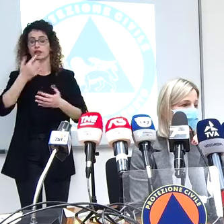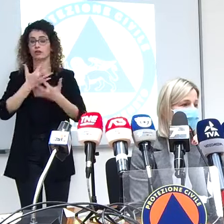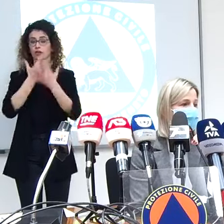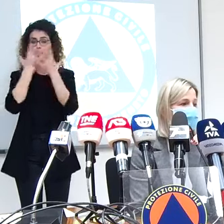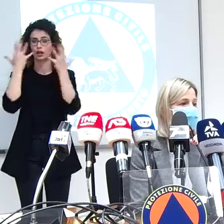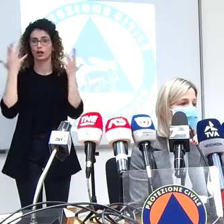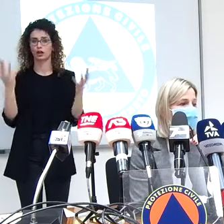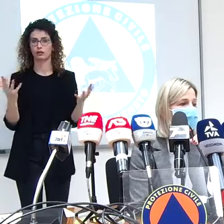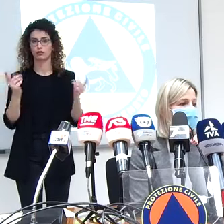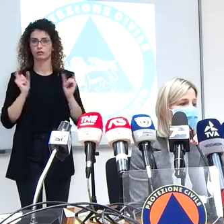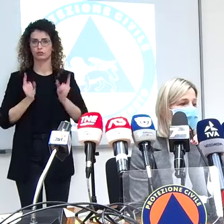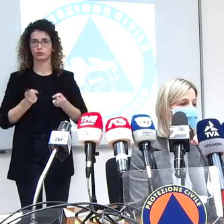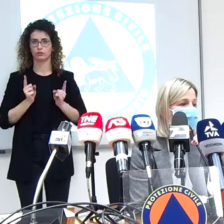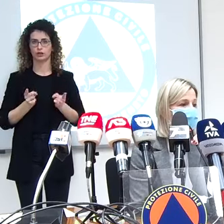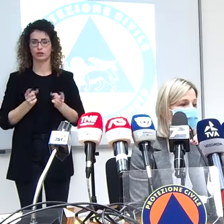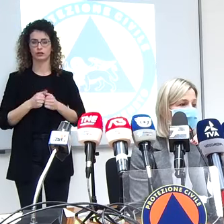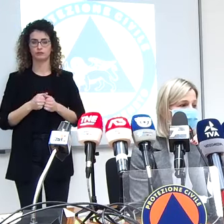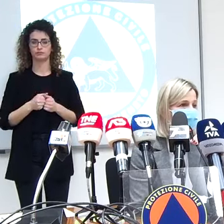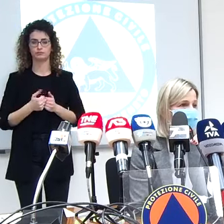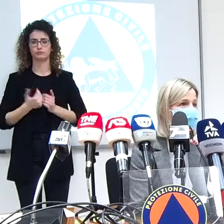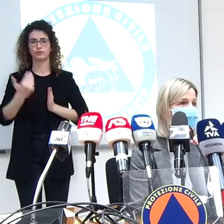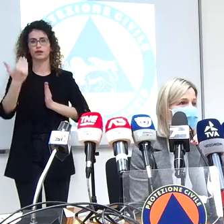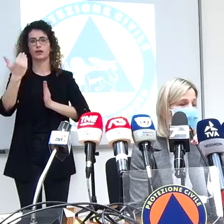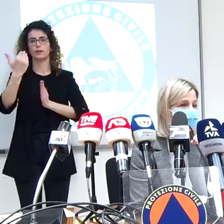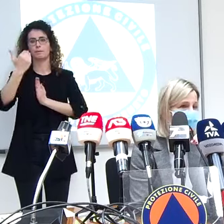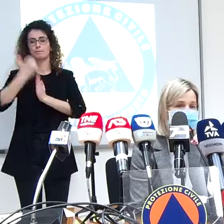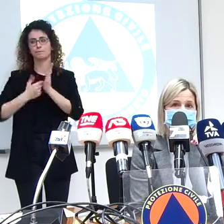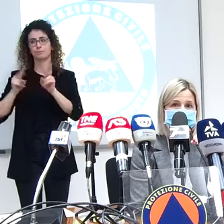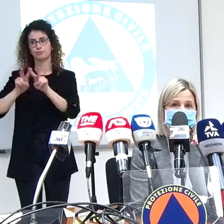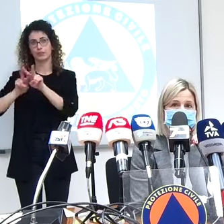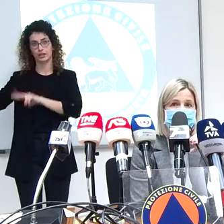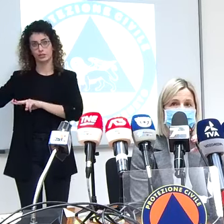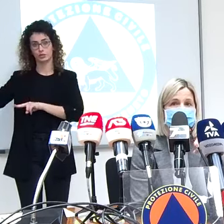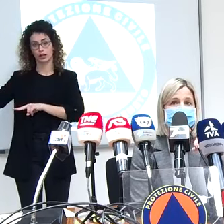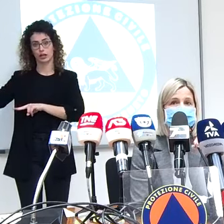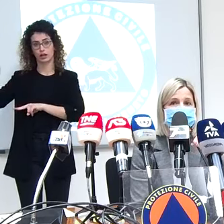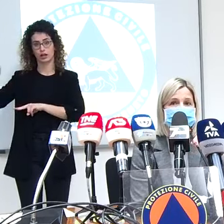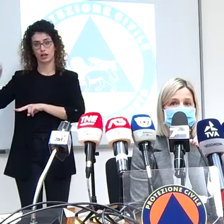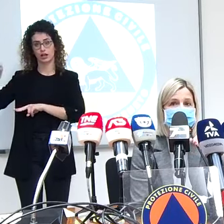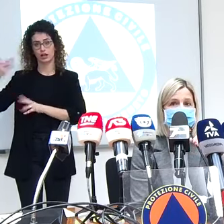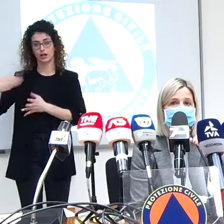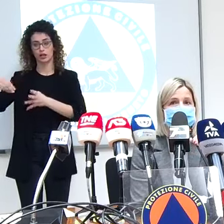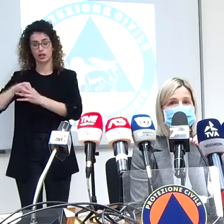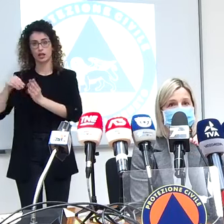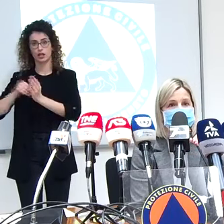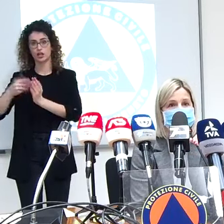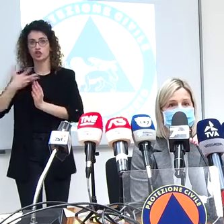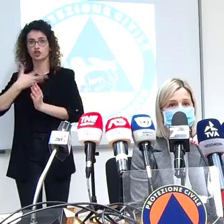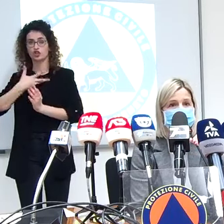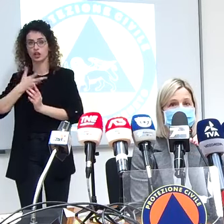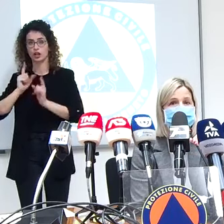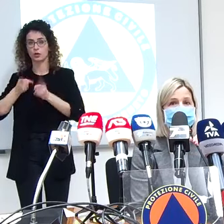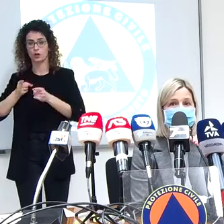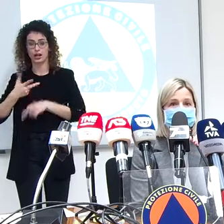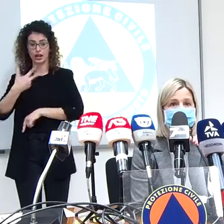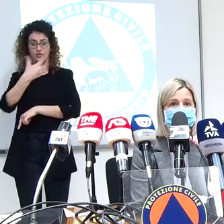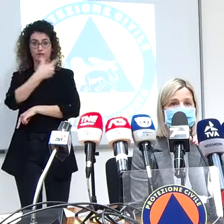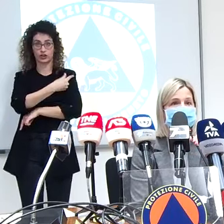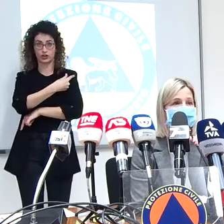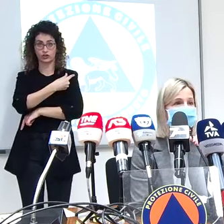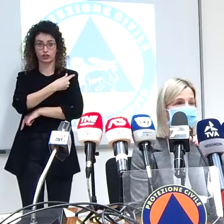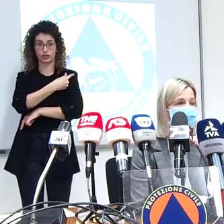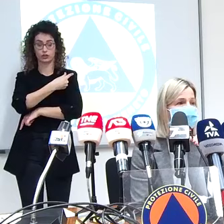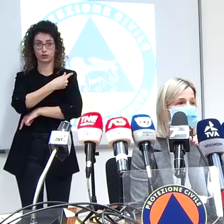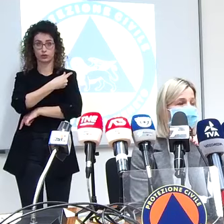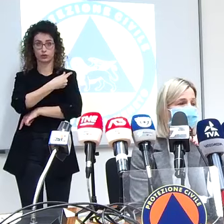che nel piano nazionale è previsto che queste vaccinazioni avvengano in parallelo